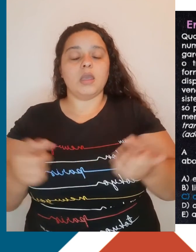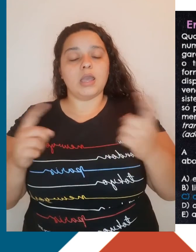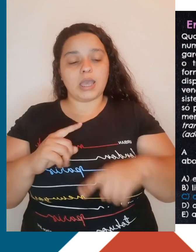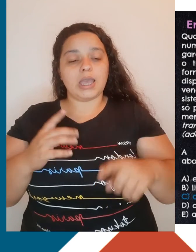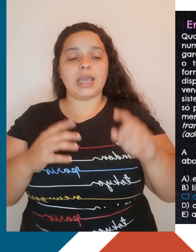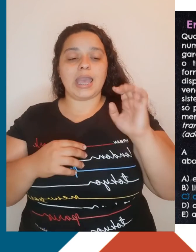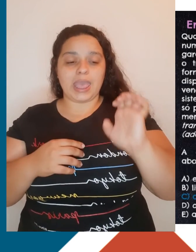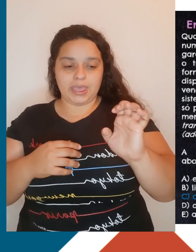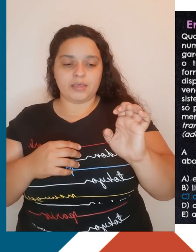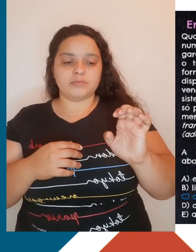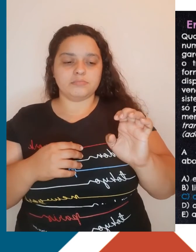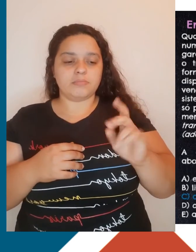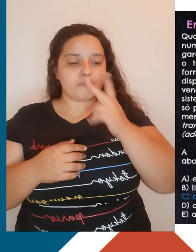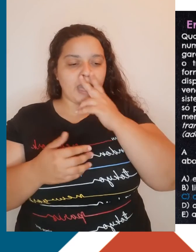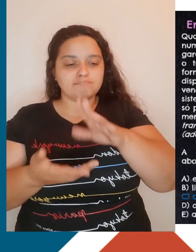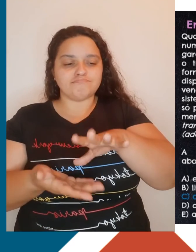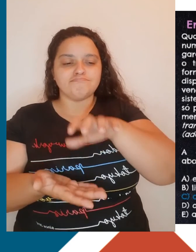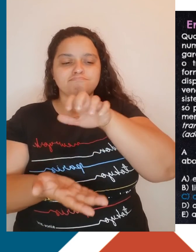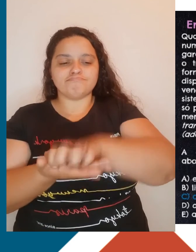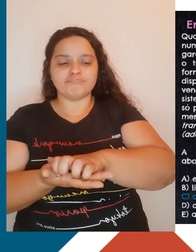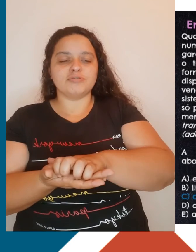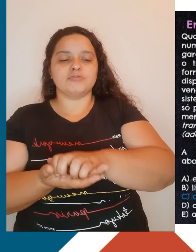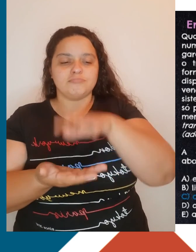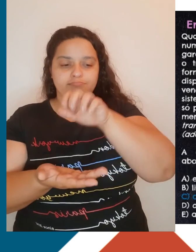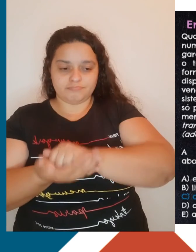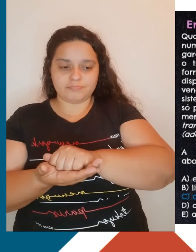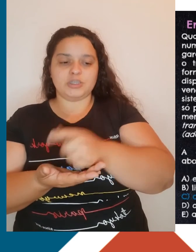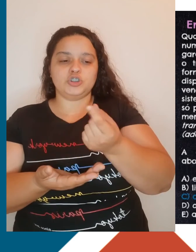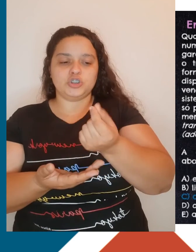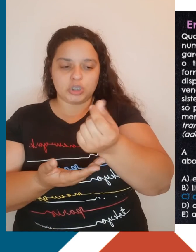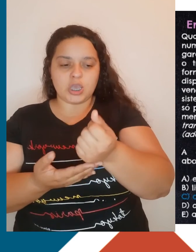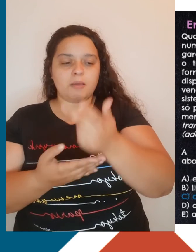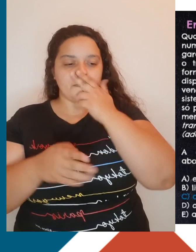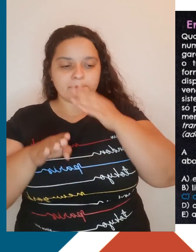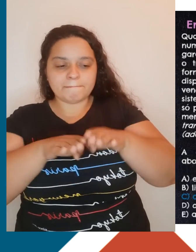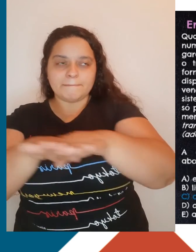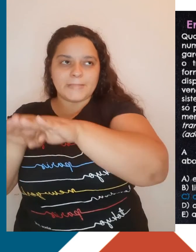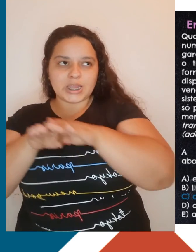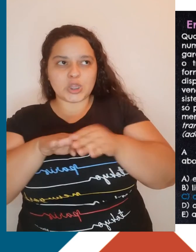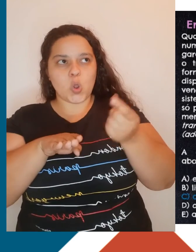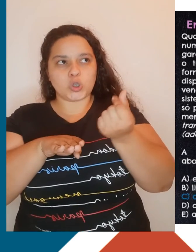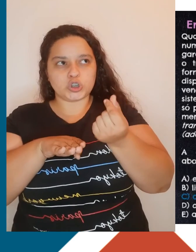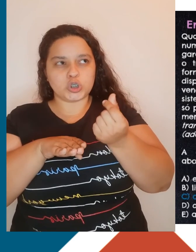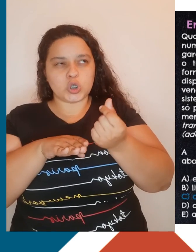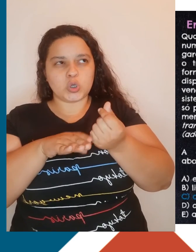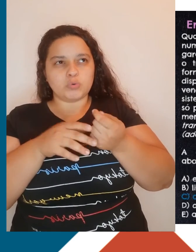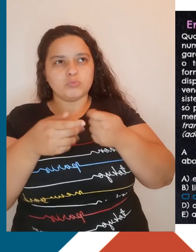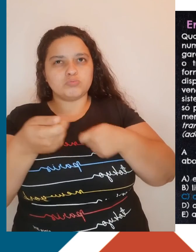letra E. A adequação do dinheiro como elemento padrão das transações. Ora, isso aconteceu